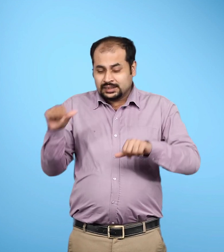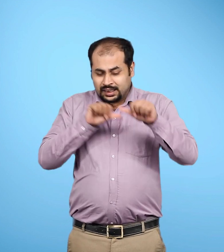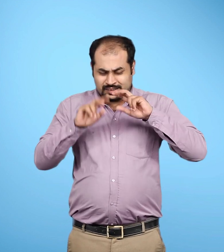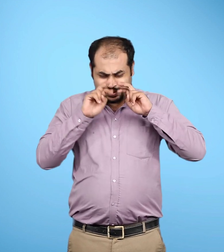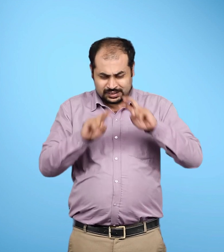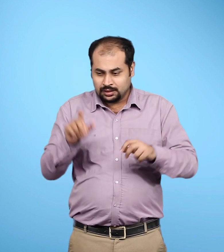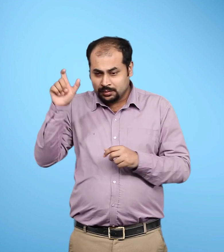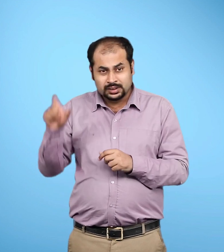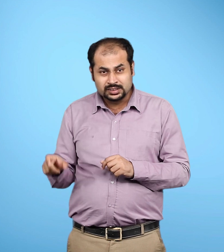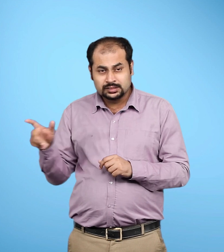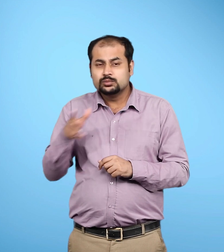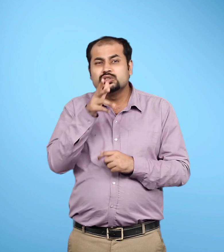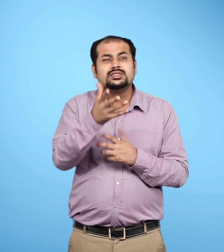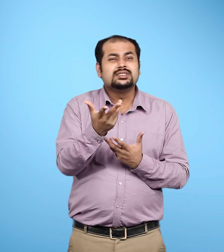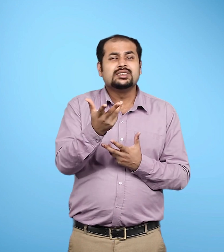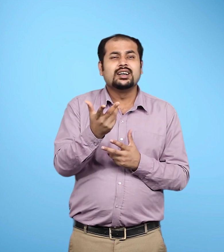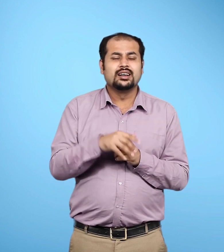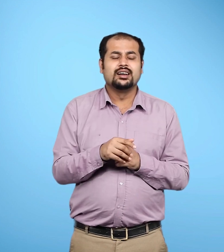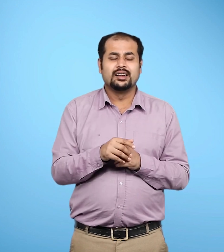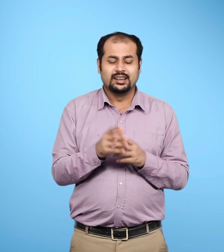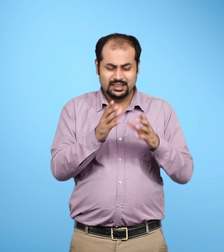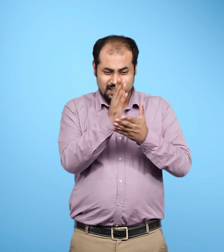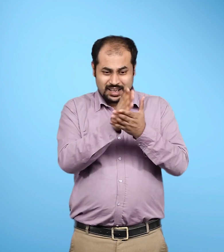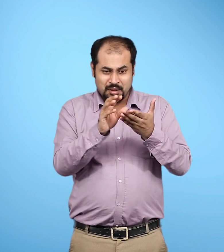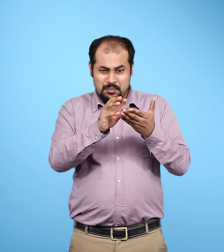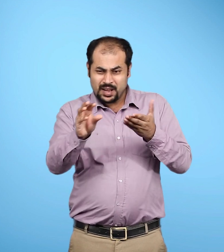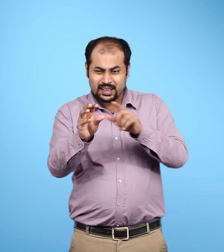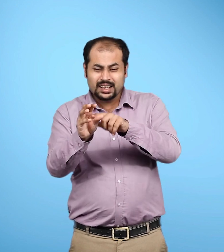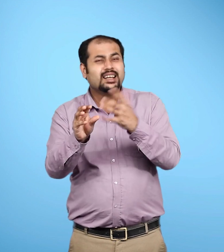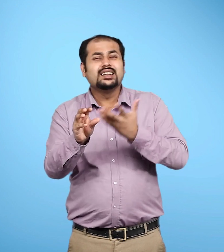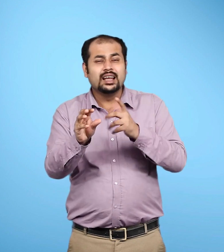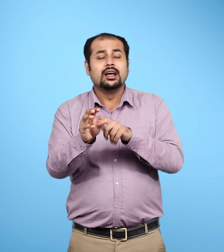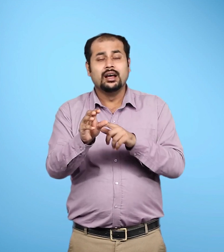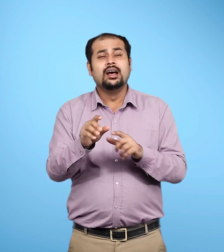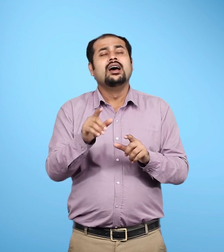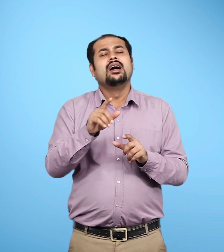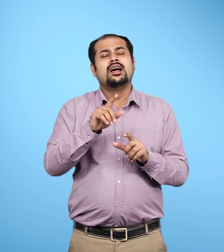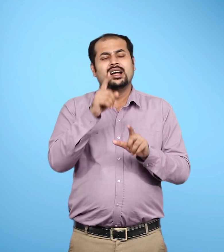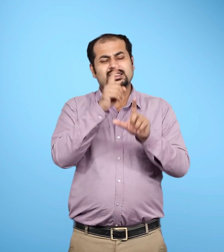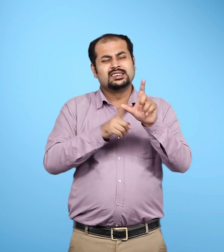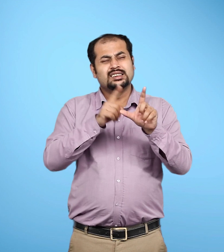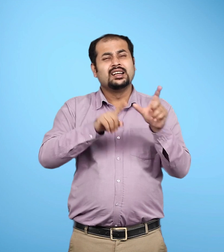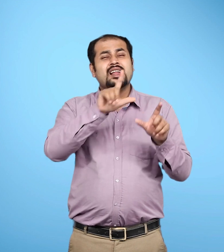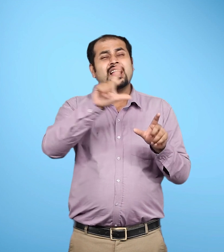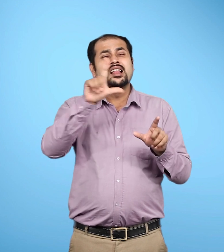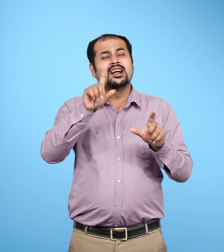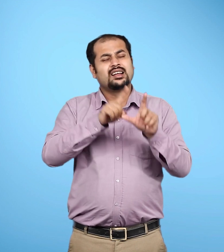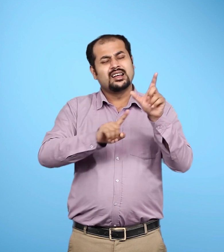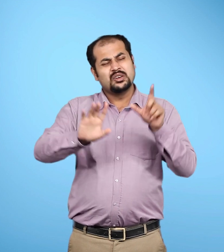वैज्ञानिकों के अनुसार क्षुद्र ग्रह ग्रह के ही भाग होते हैं जो की